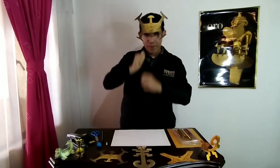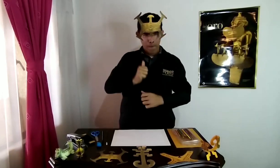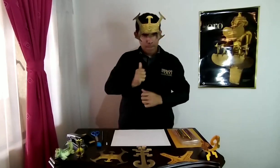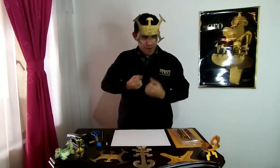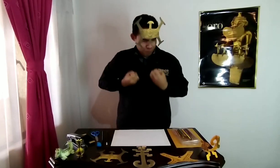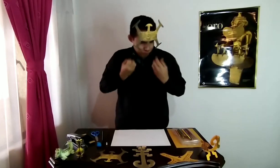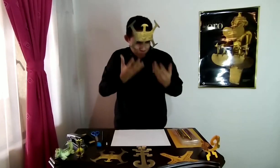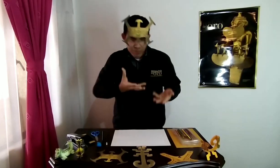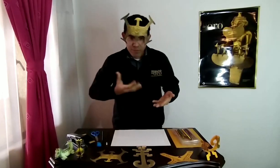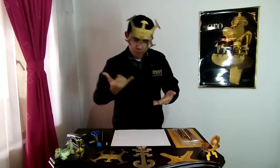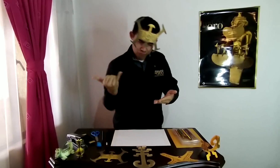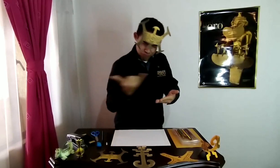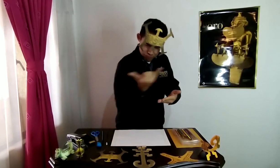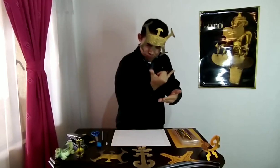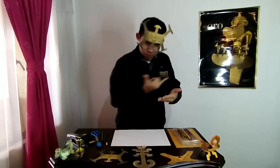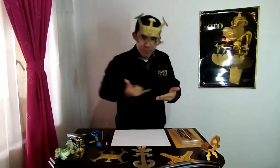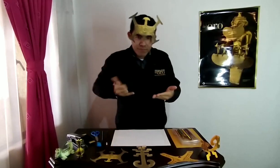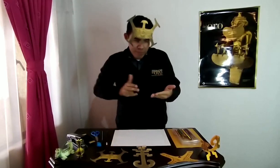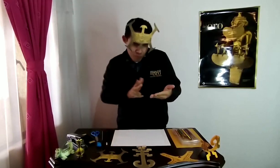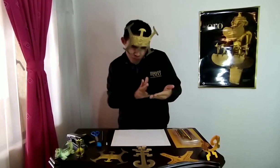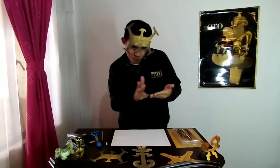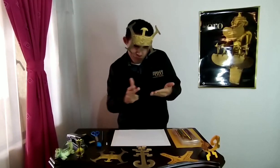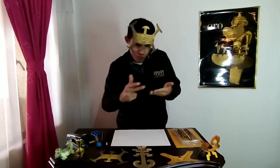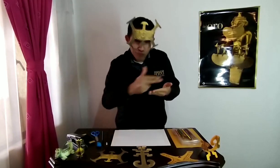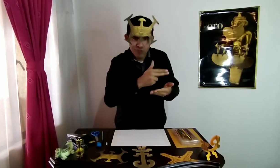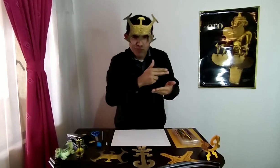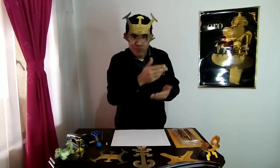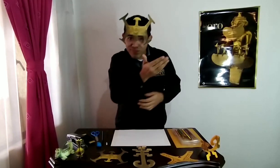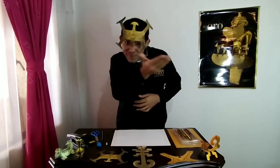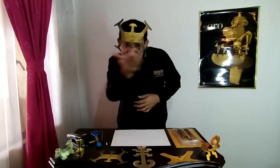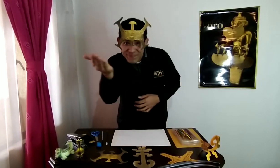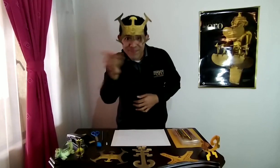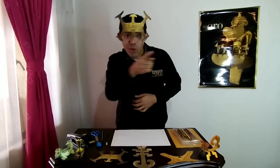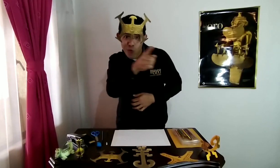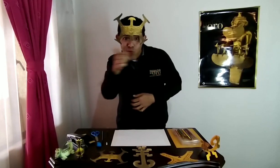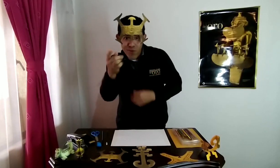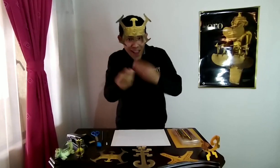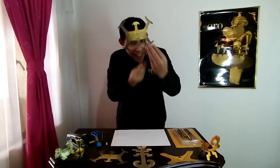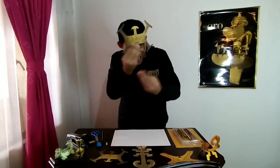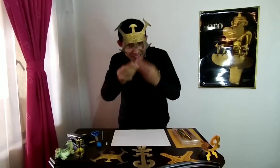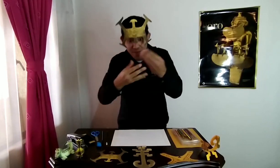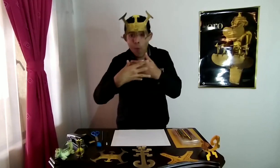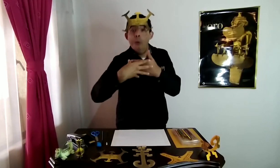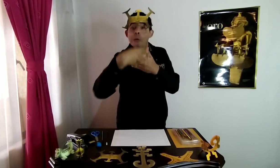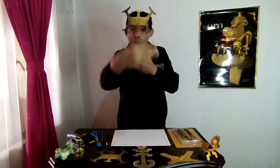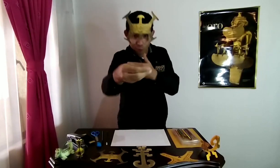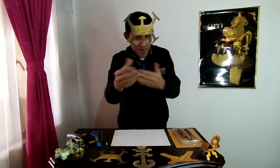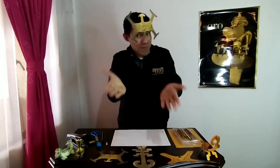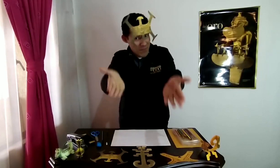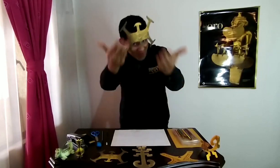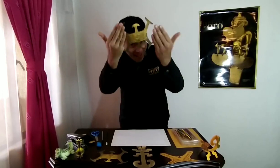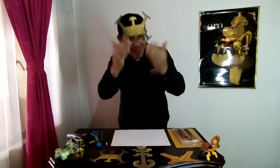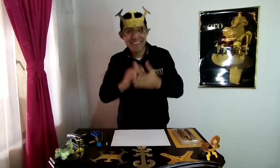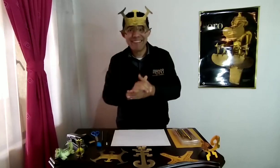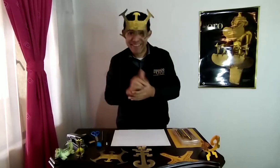del Oro. Tú vas a dibujarla y a recortarla, como yo. Presta atención a las